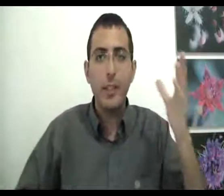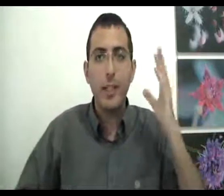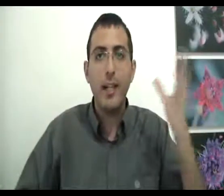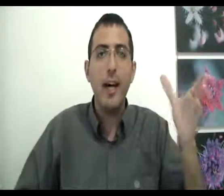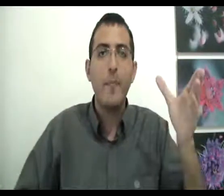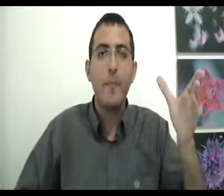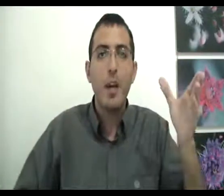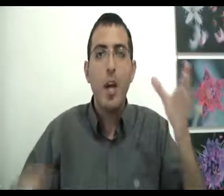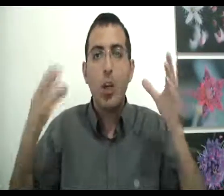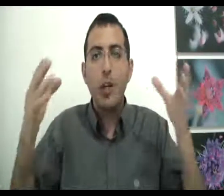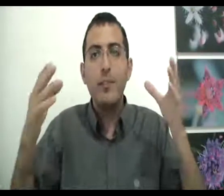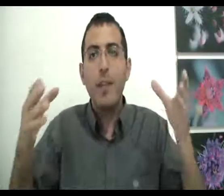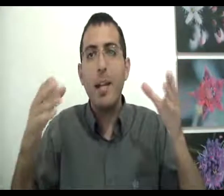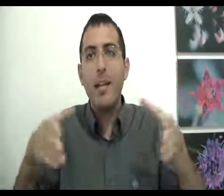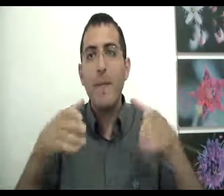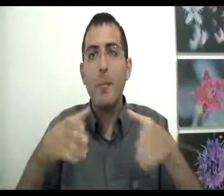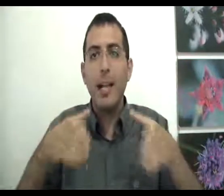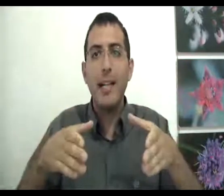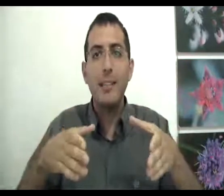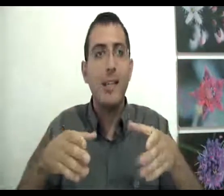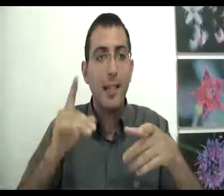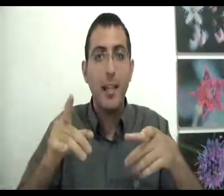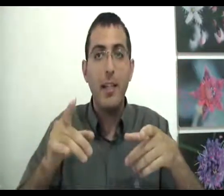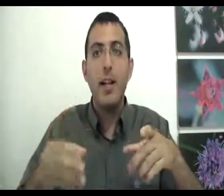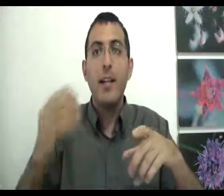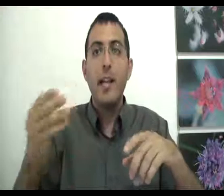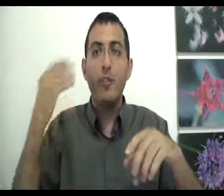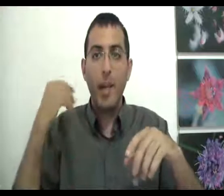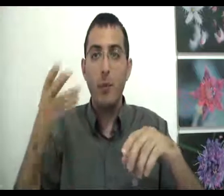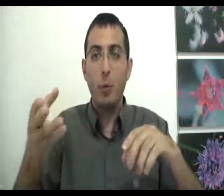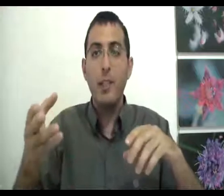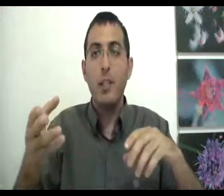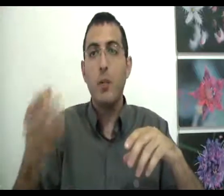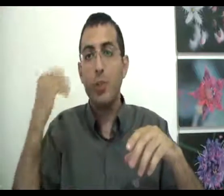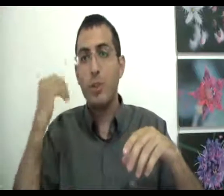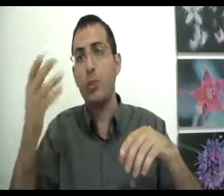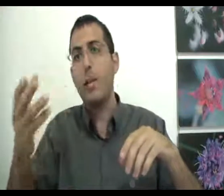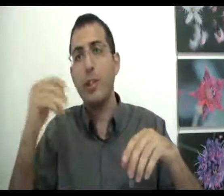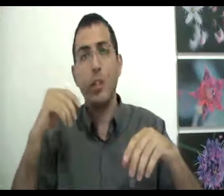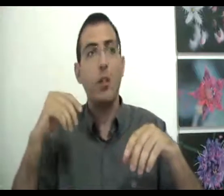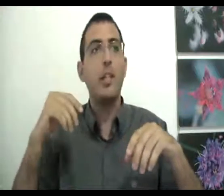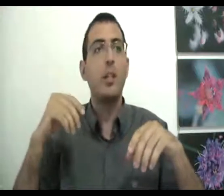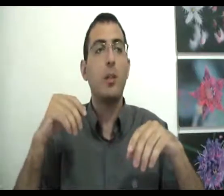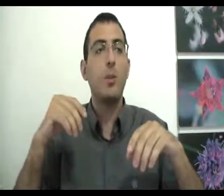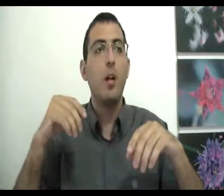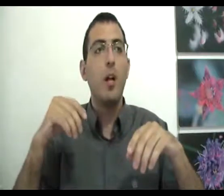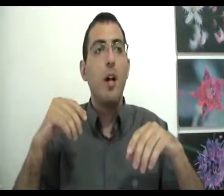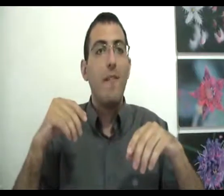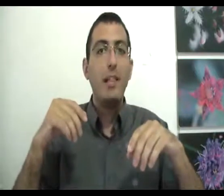שקרה כל הדברים האלה קיימים ברגע הזה כי יש דברים לדוגמה שקרו שאתה לא יודע שקרו ויש